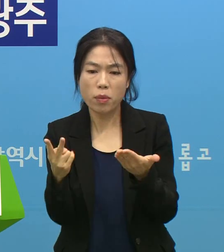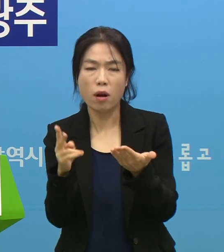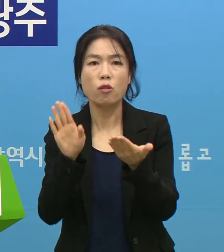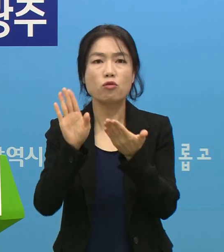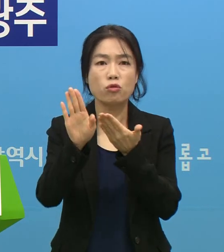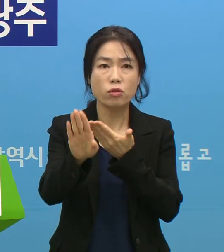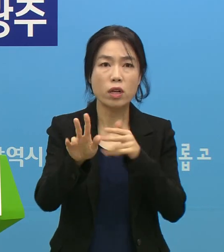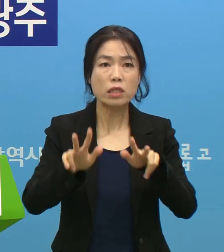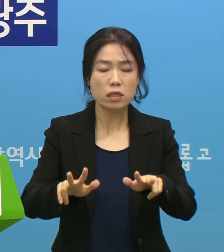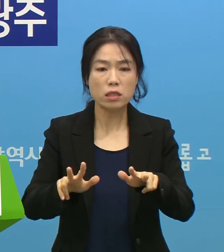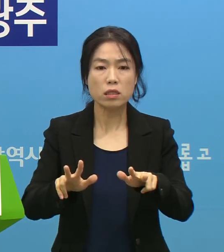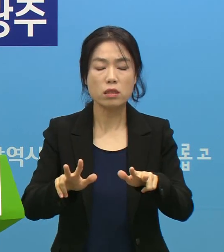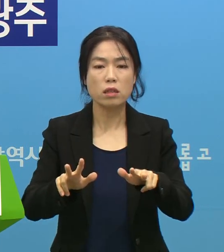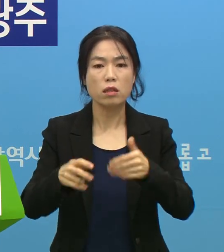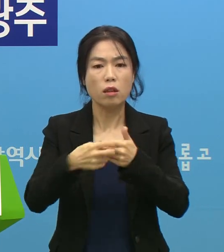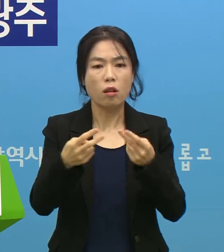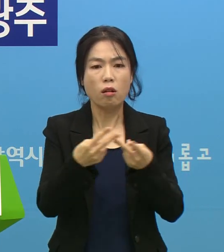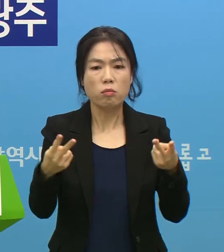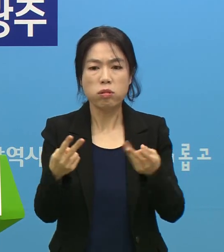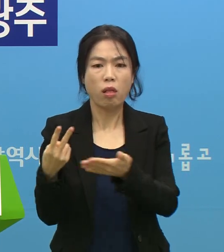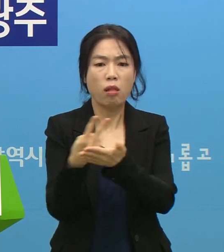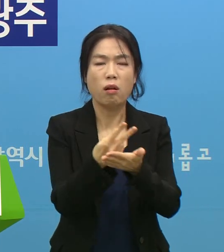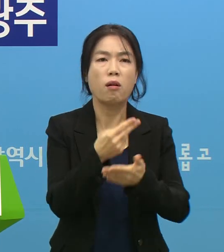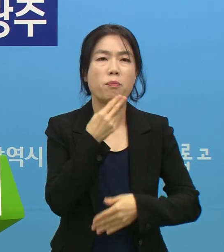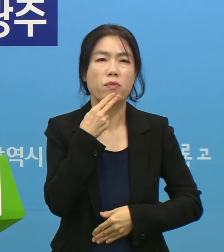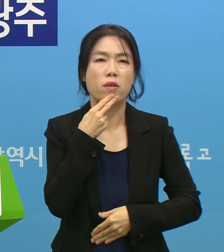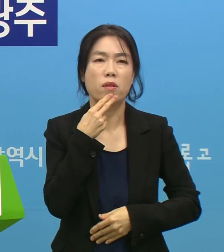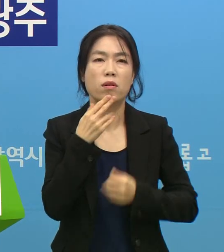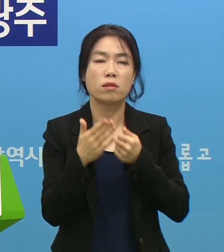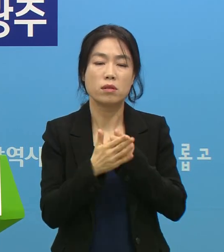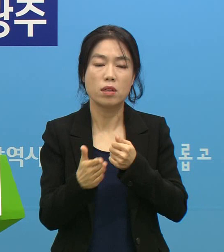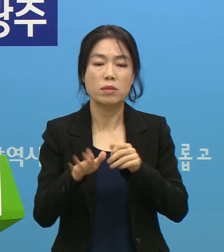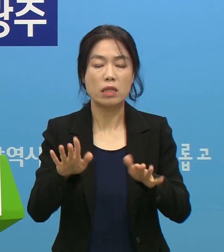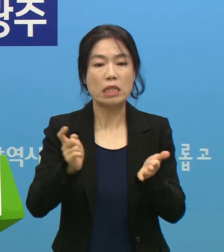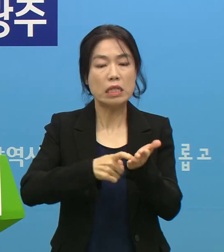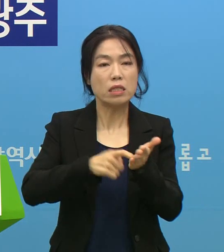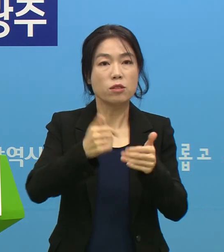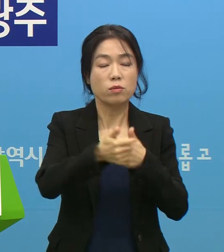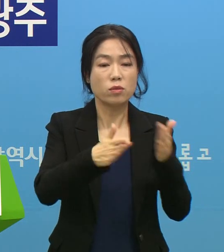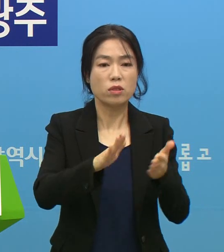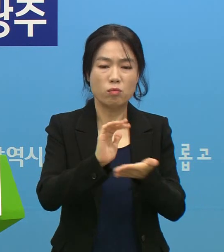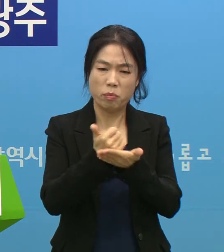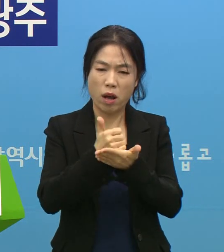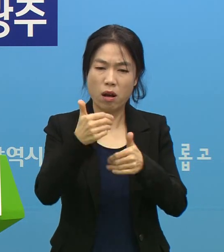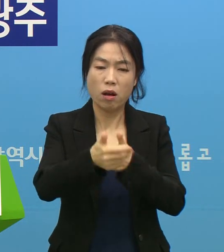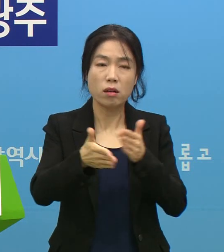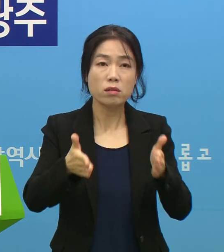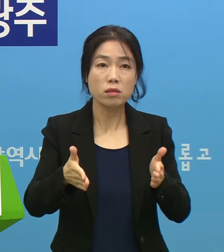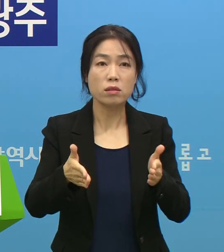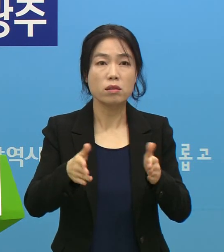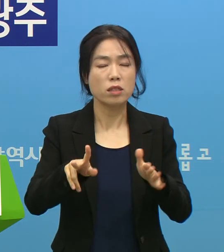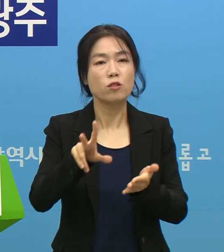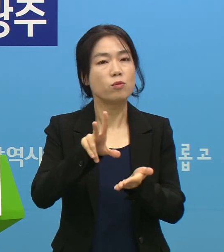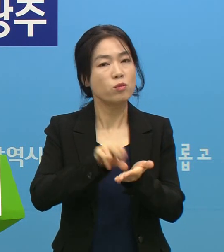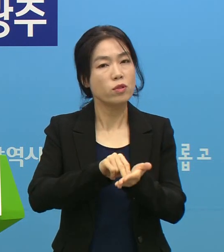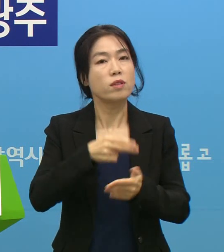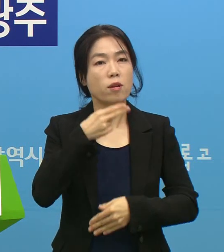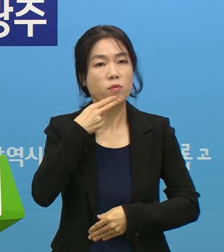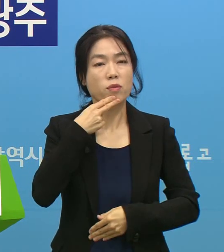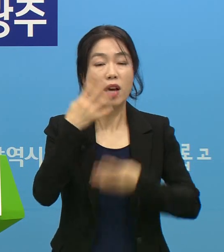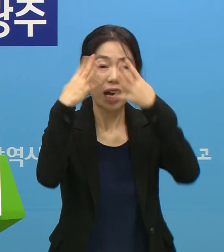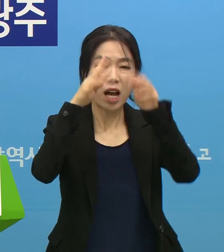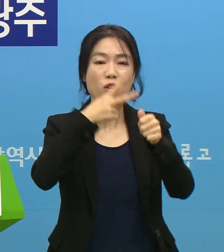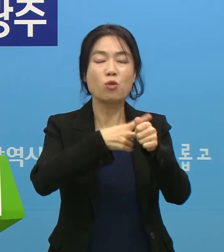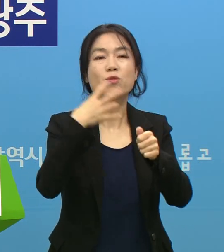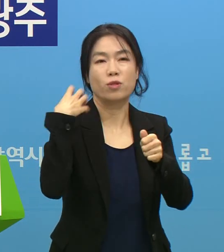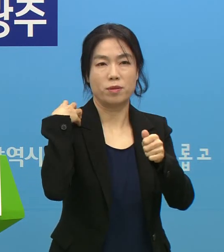나서는 지금 병상을 채우지 않고 있는 상황이고요. 응급실과 중환자실은 문제없이 교수님들이